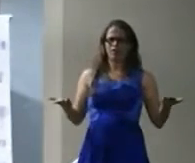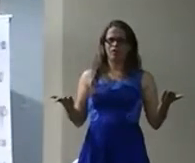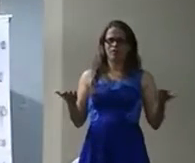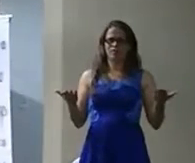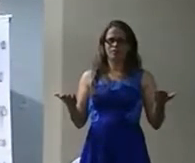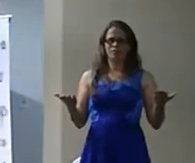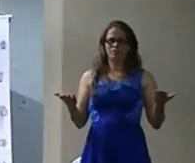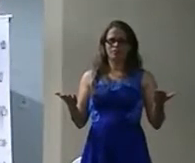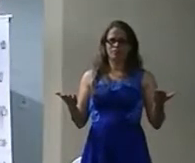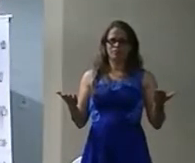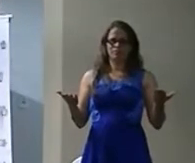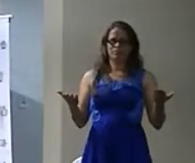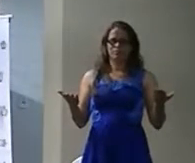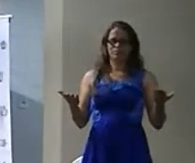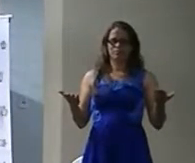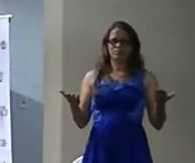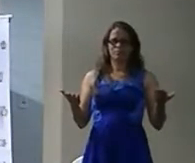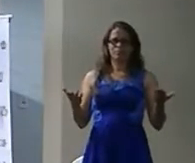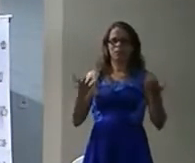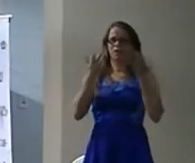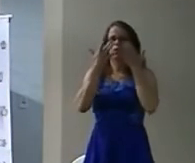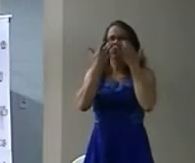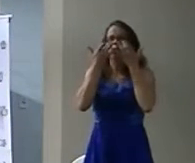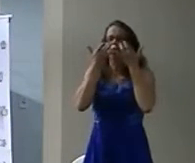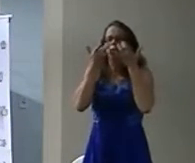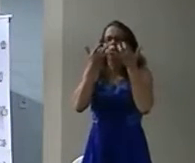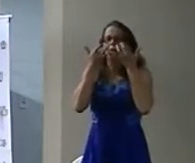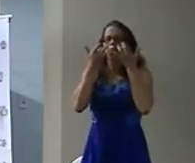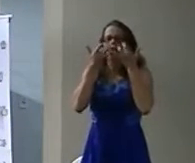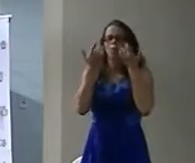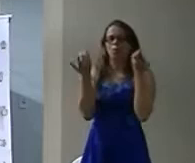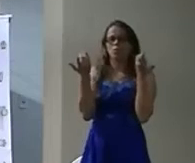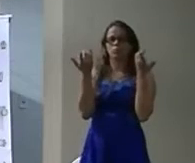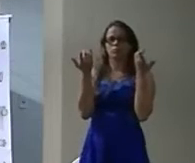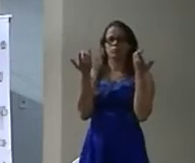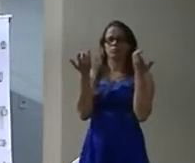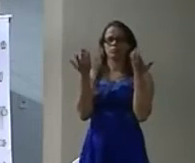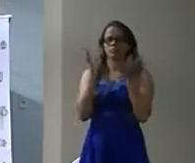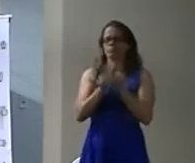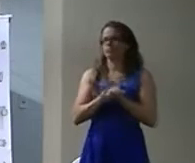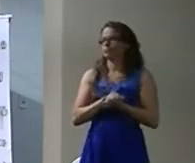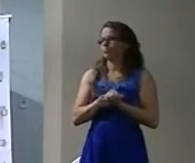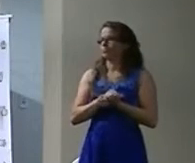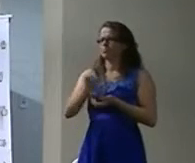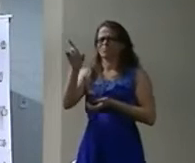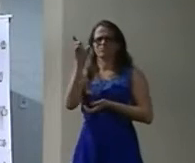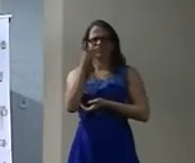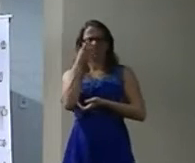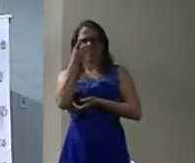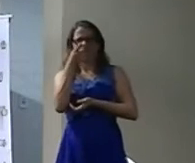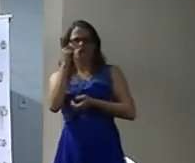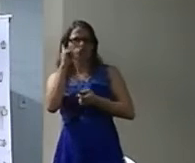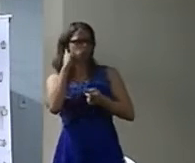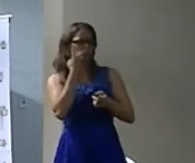É um teatro É uma fantasia Dizer que surdo aprende com outro surdo Não